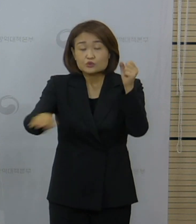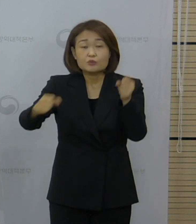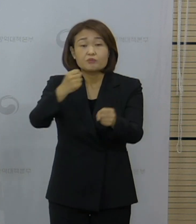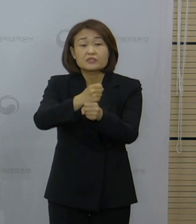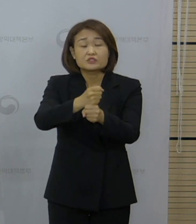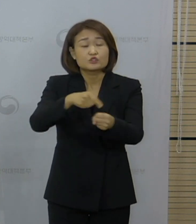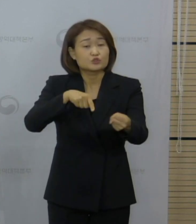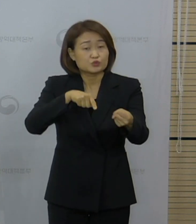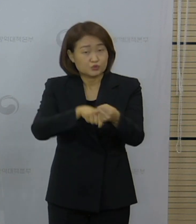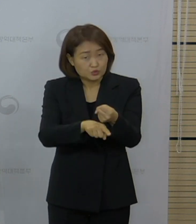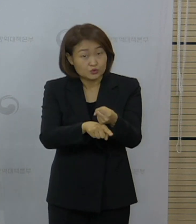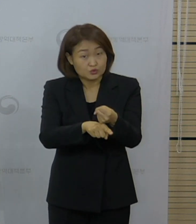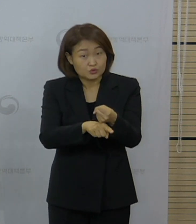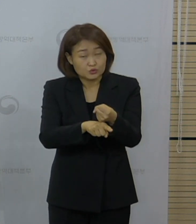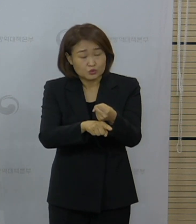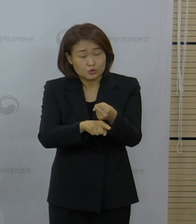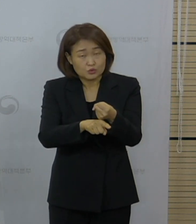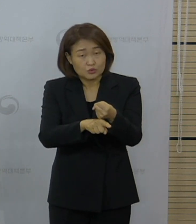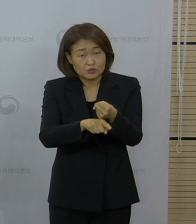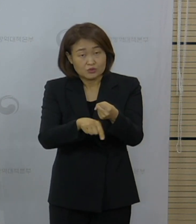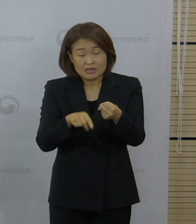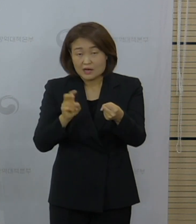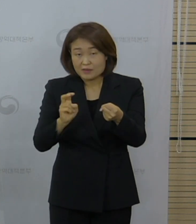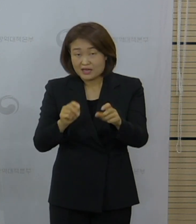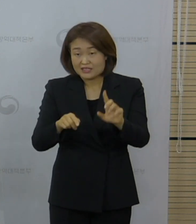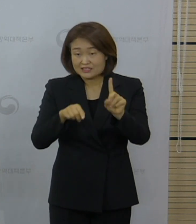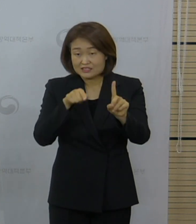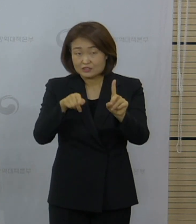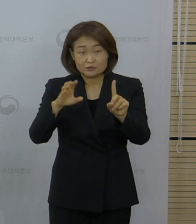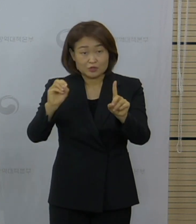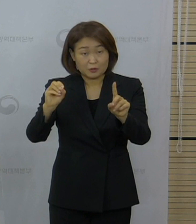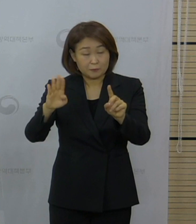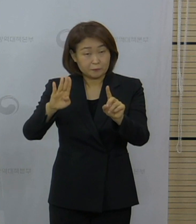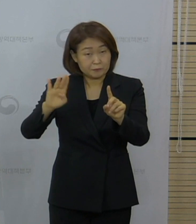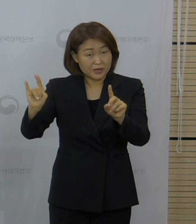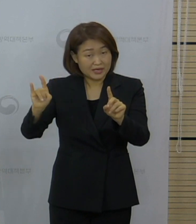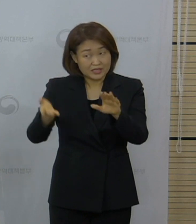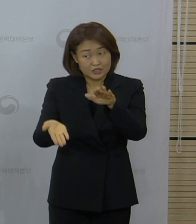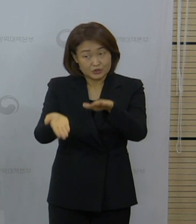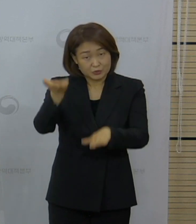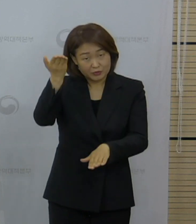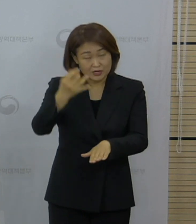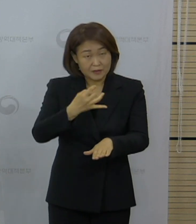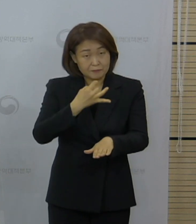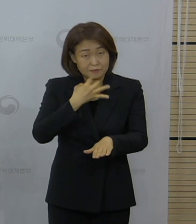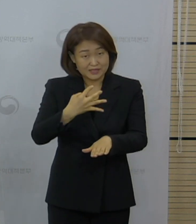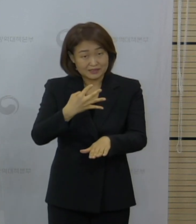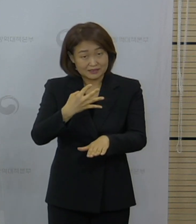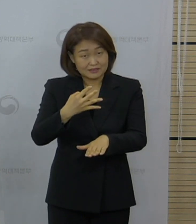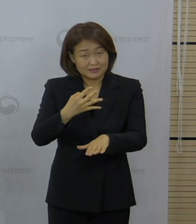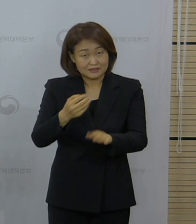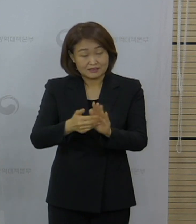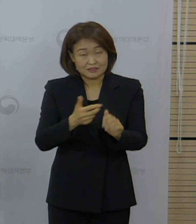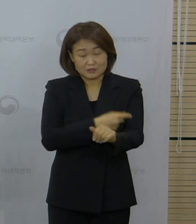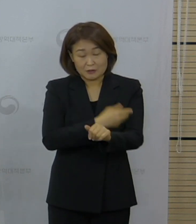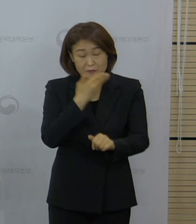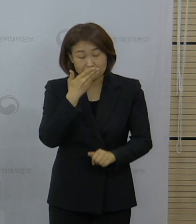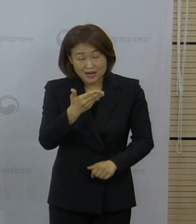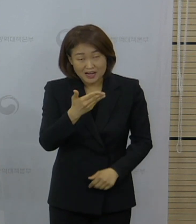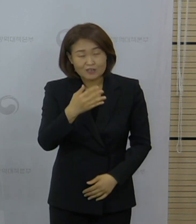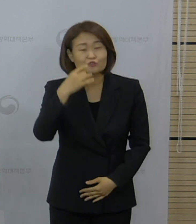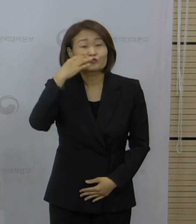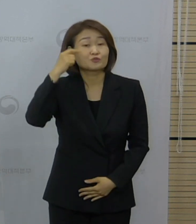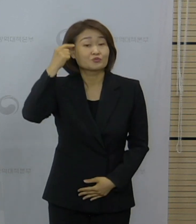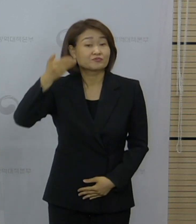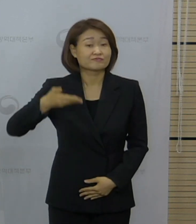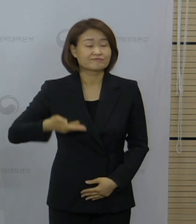이익이 1.0배, 1배를 넘어야 하는 것인지 궁금하다. 기준과 관련해서 질문 주셨습니다.